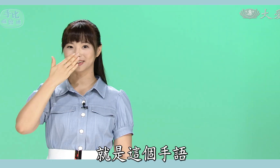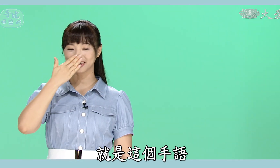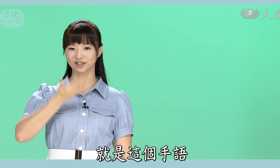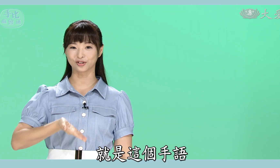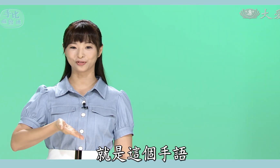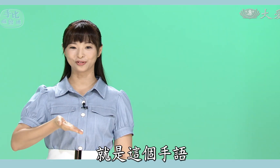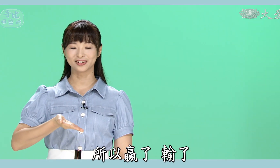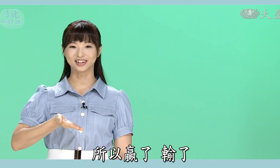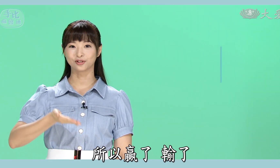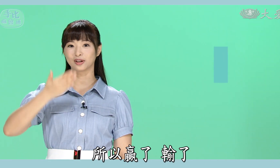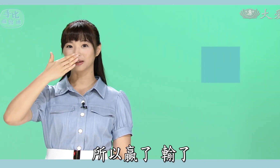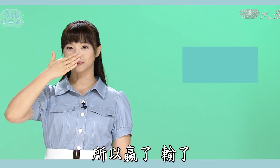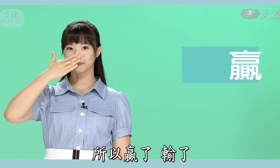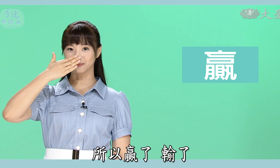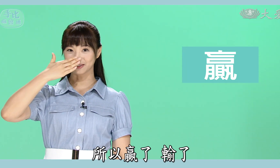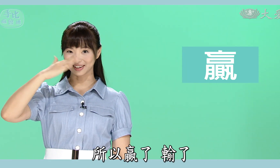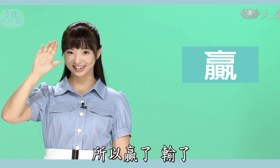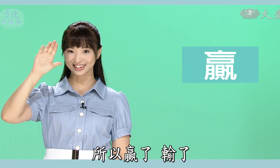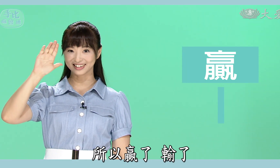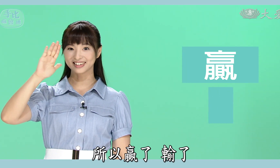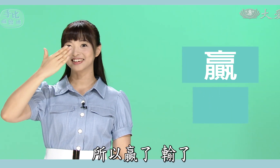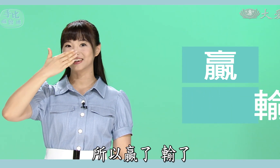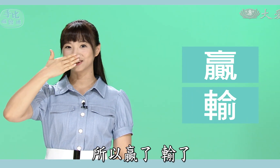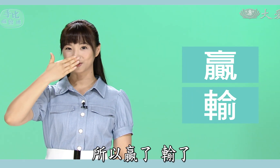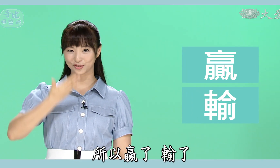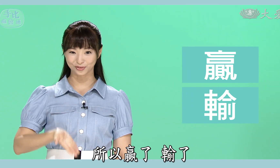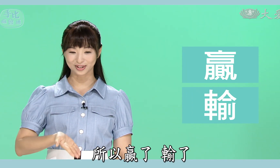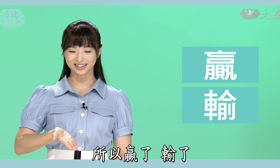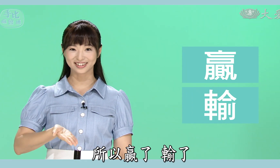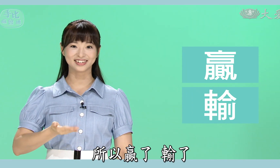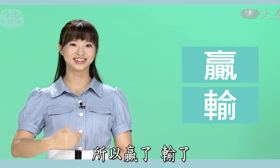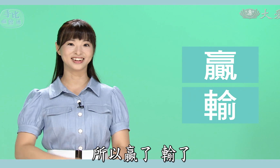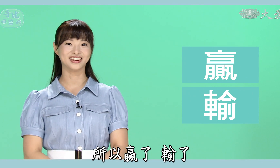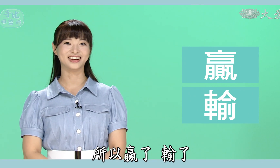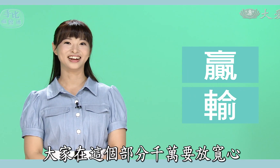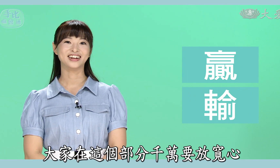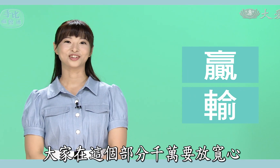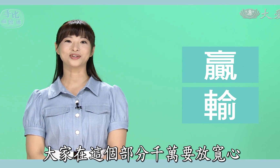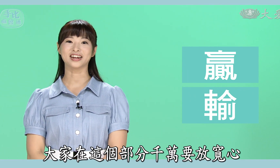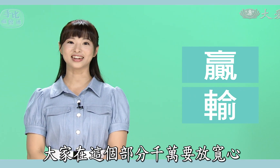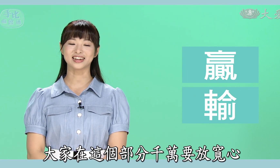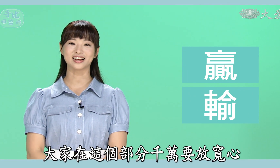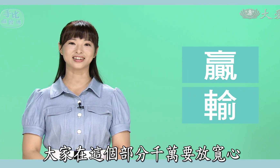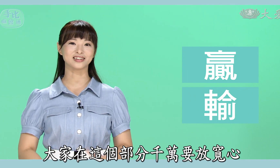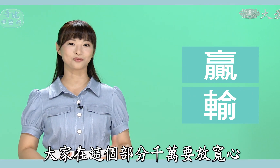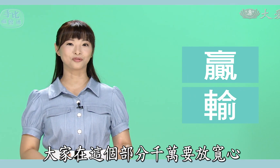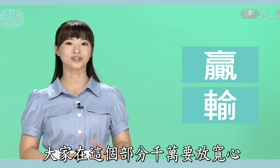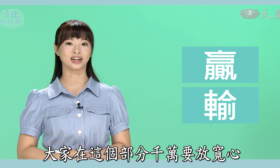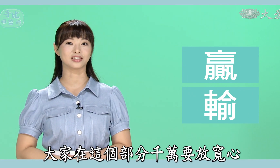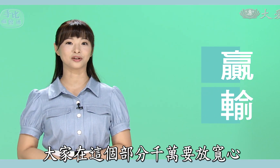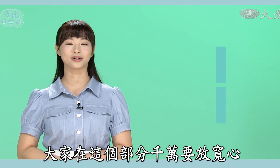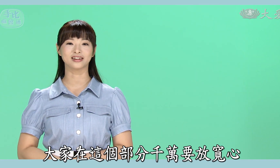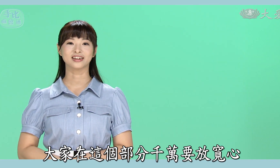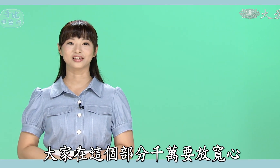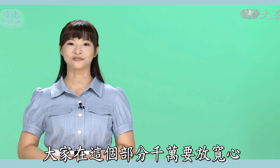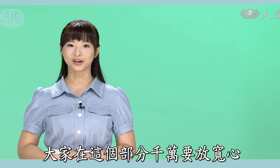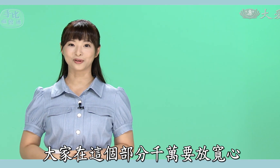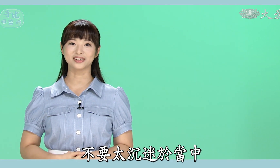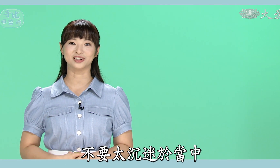这个手语所以赢了输了所以啊大家在这个部分啊千万要放宽心